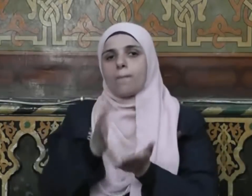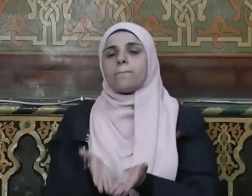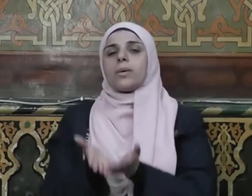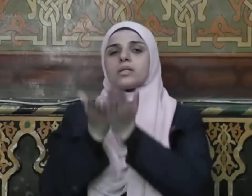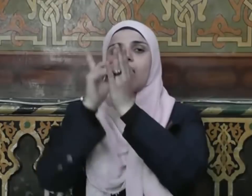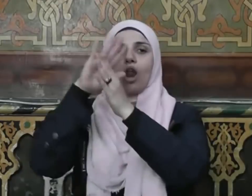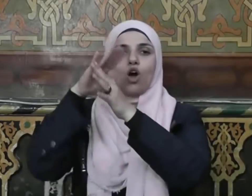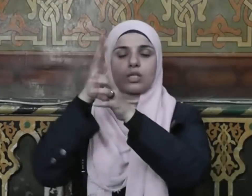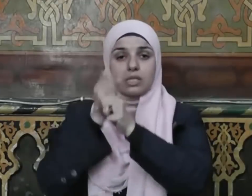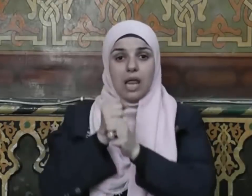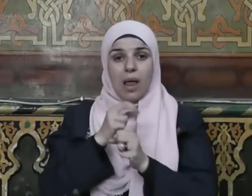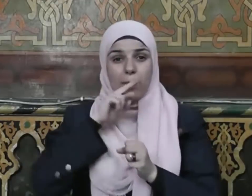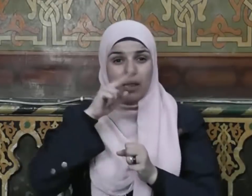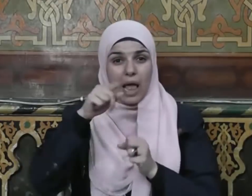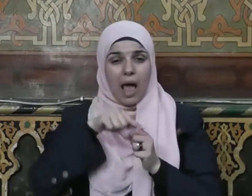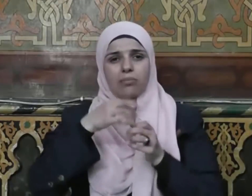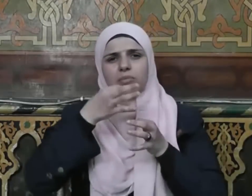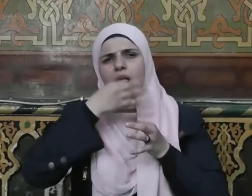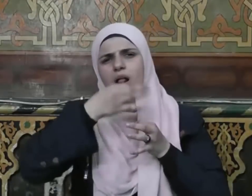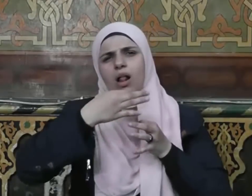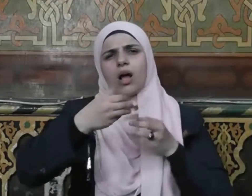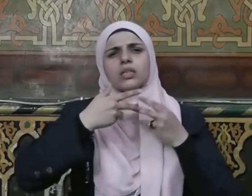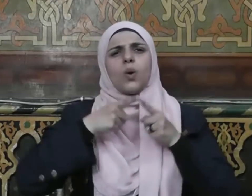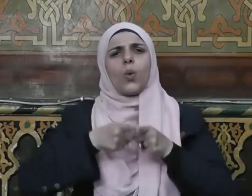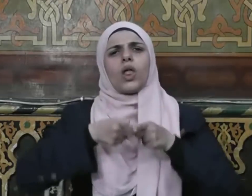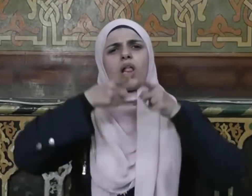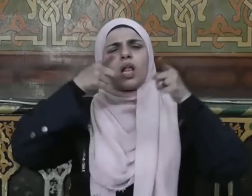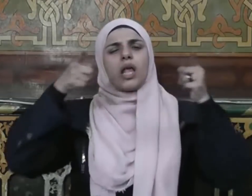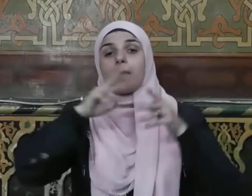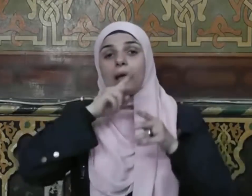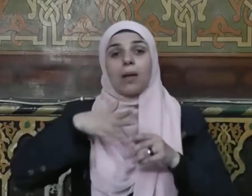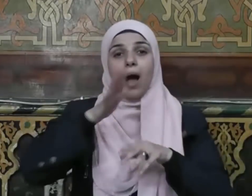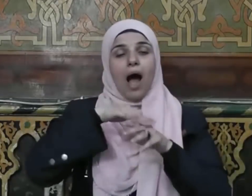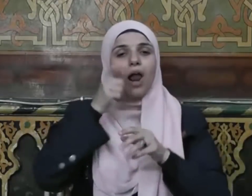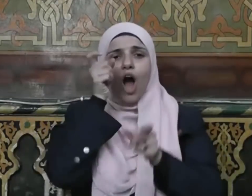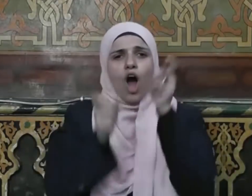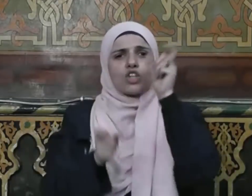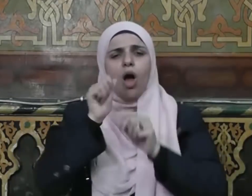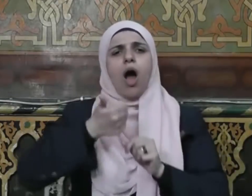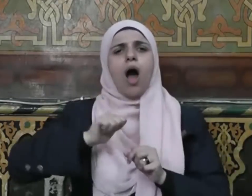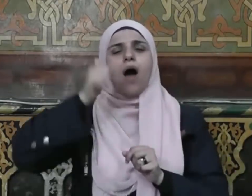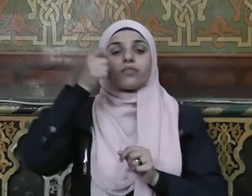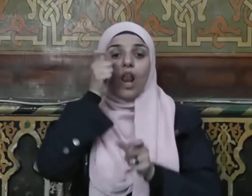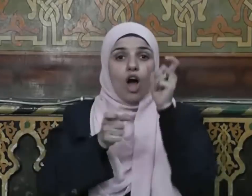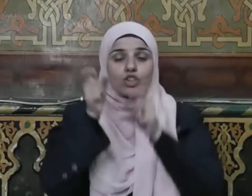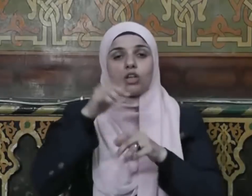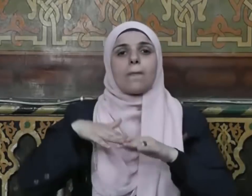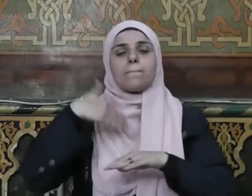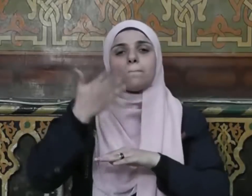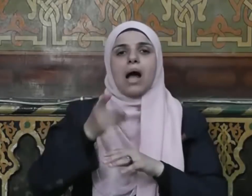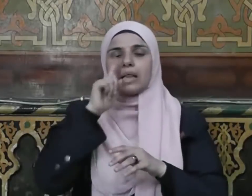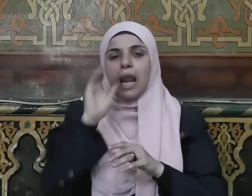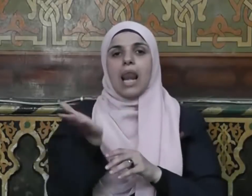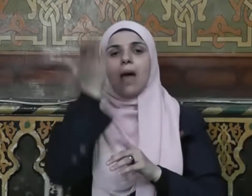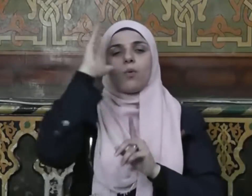صلى الله عليه وسلم حديث عن الصفوة من البشر بعد الأنبياء والمرسلين